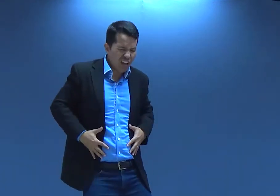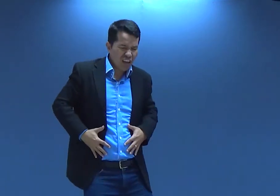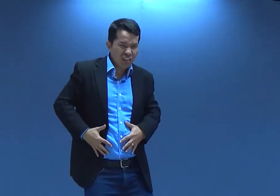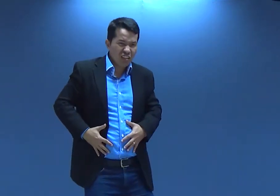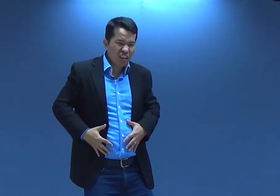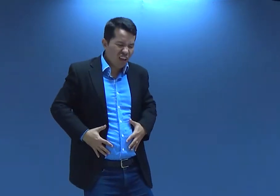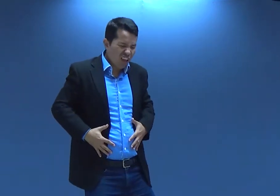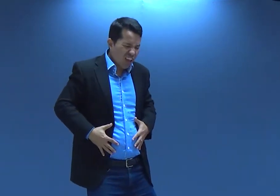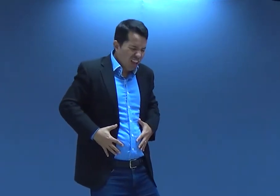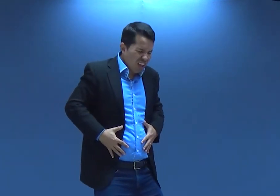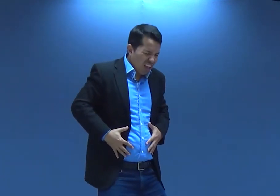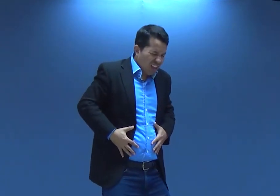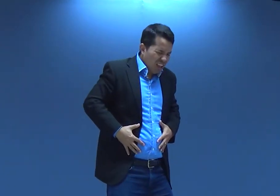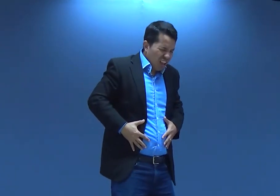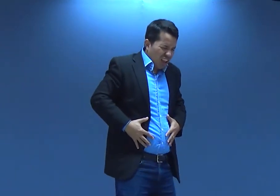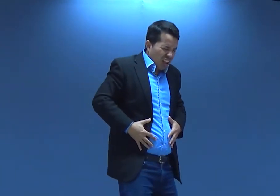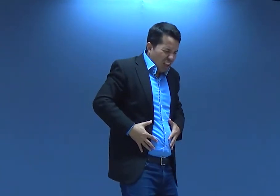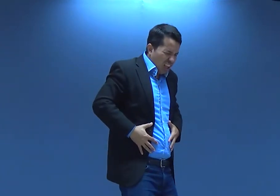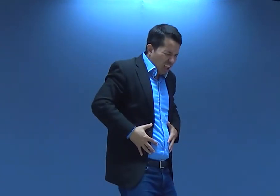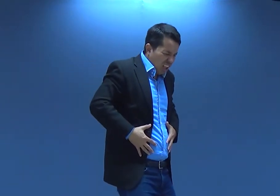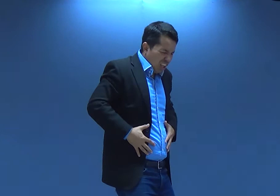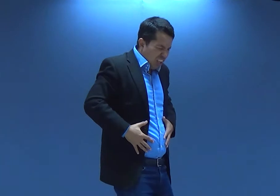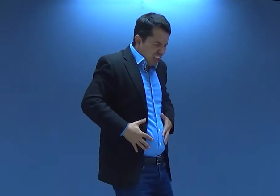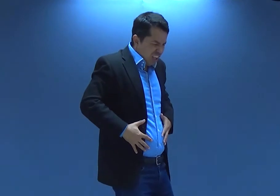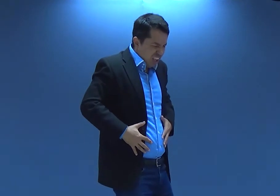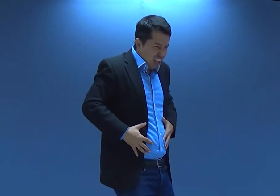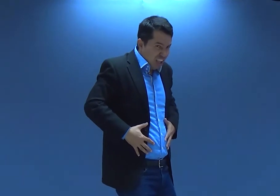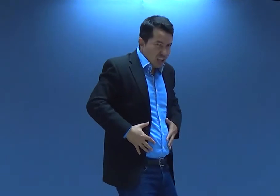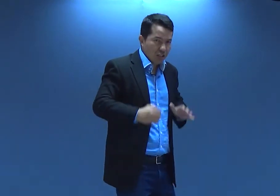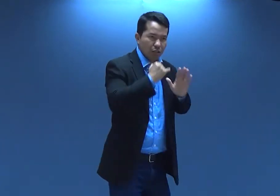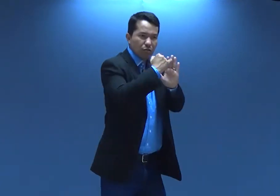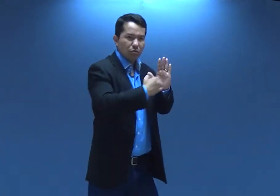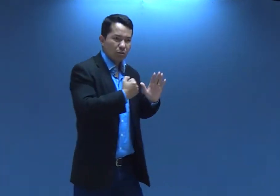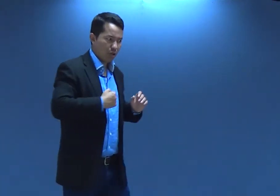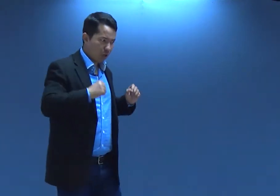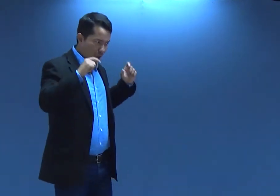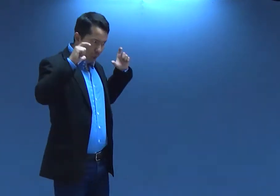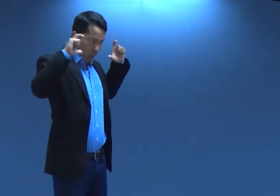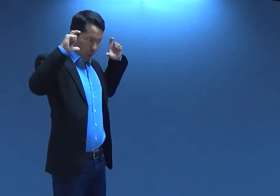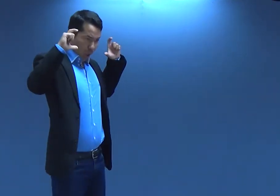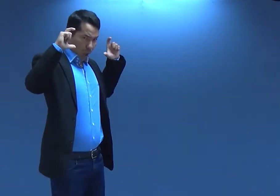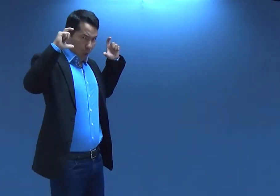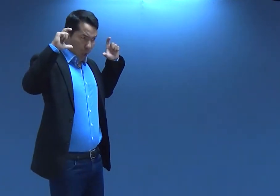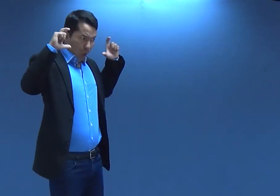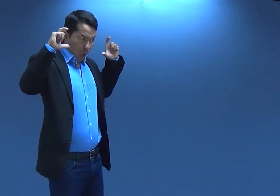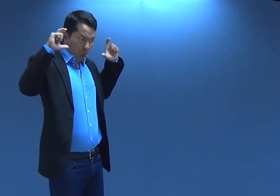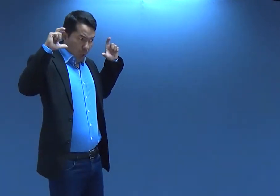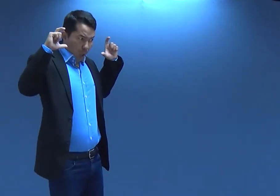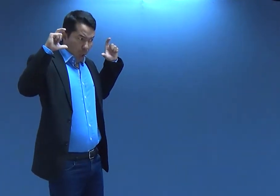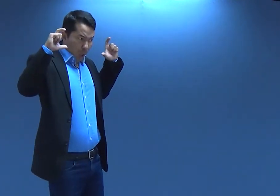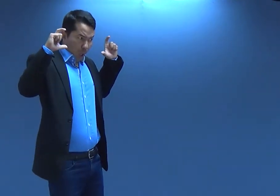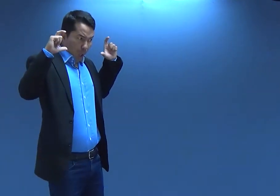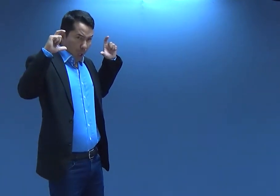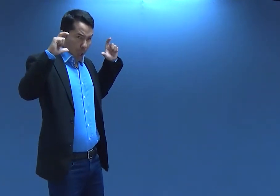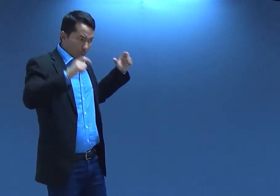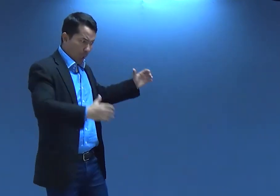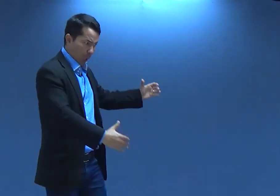desceu do burrinho, Sentindo dor. Tô ficando tudo travado. E Jesus olhou assim. Ai. Ai,